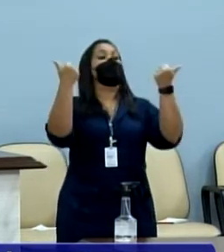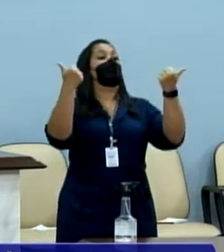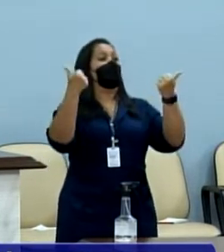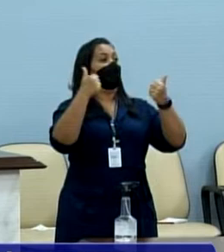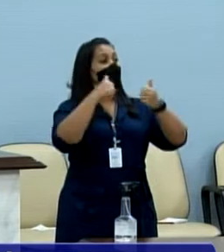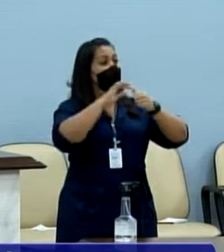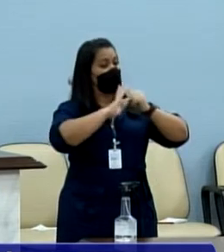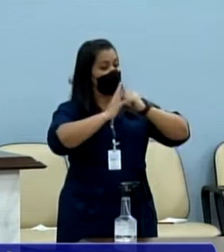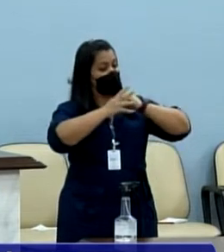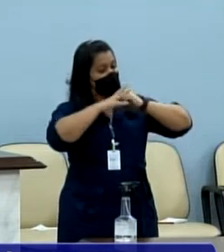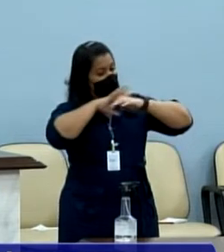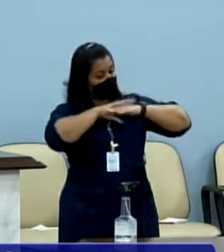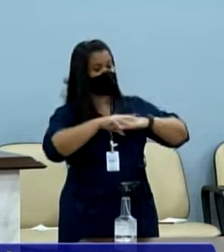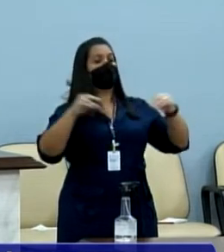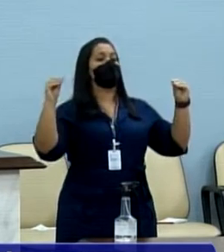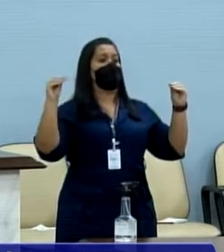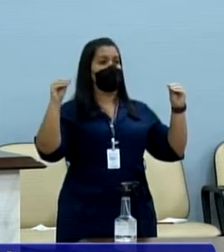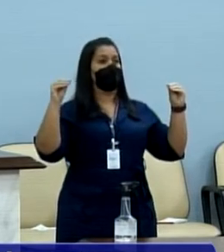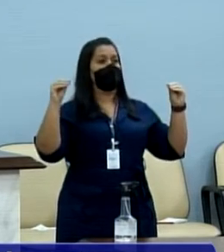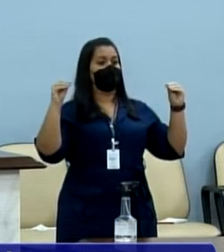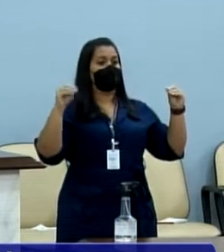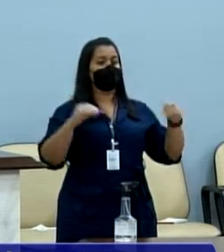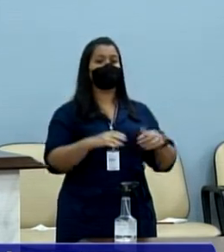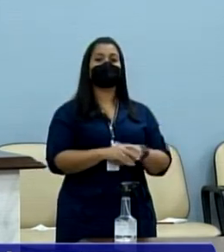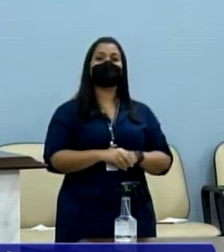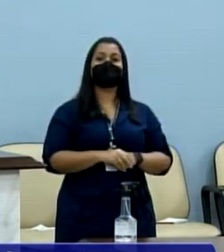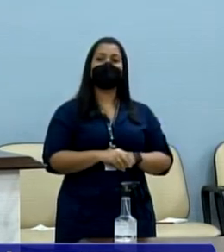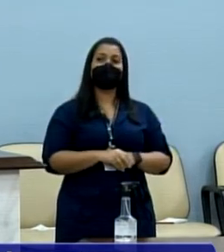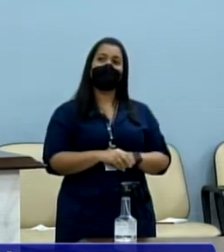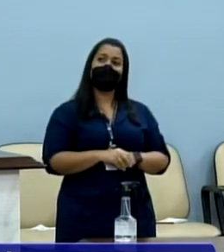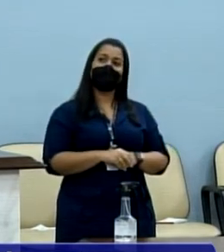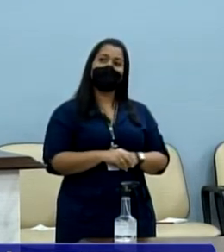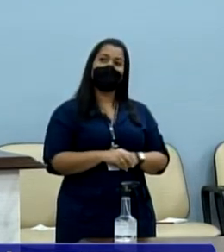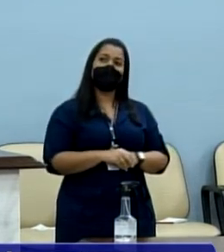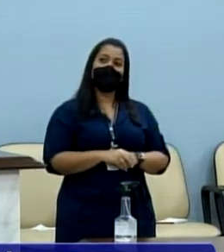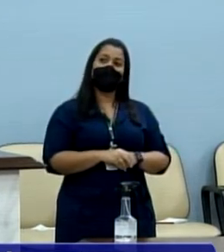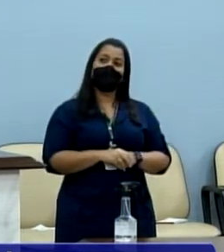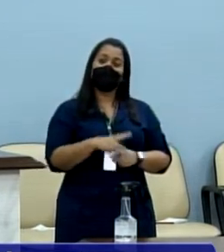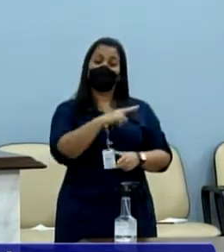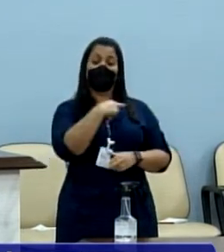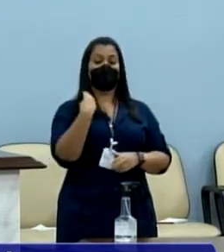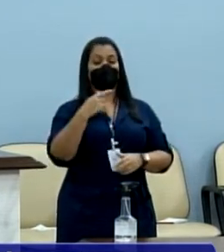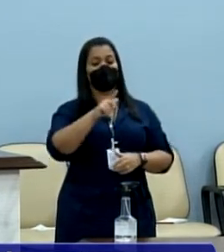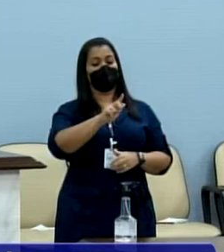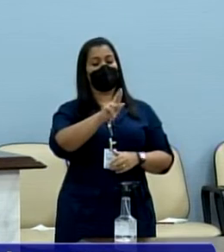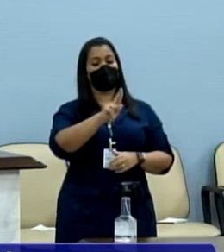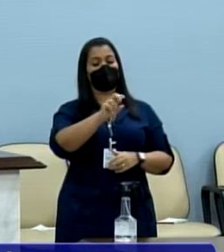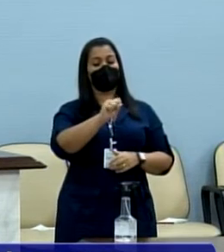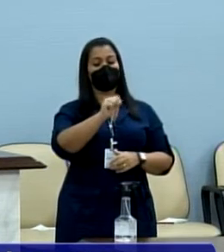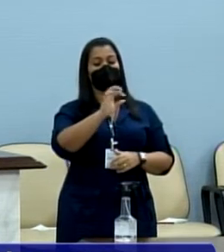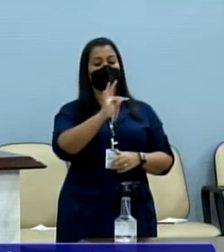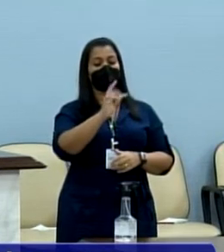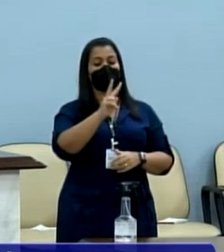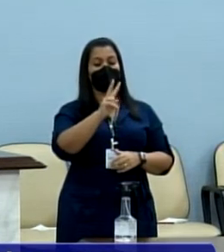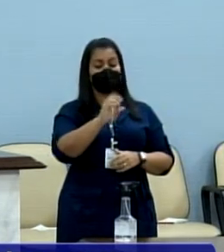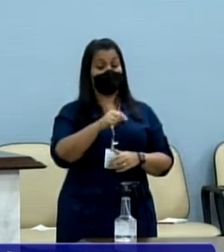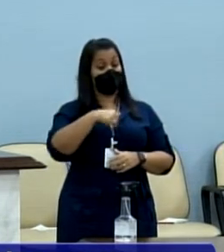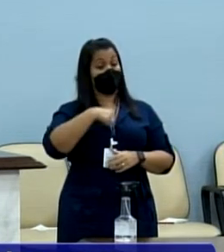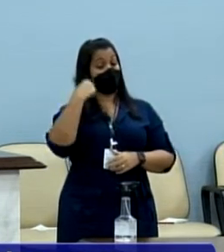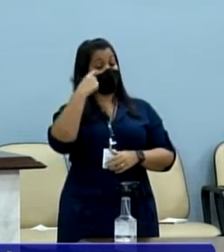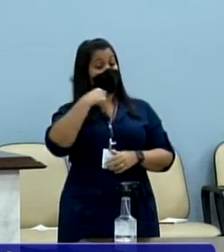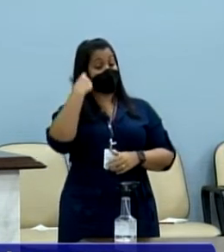recuperação dessa doença terrível que é o Covid-19. Eu, meu nome é Gustavo Tipulo, sou advogado Rio Pretense